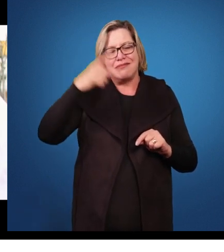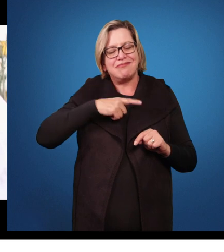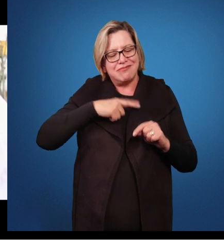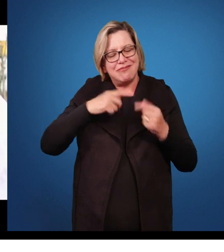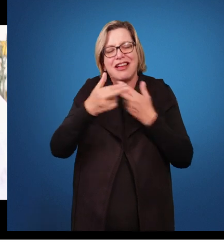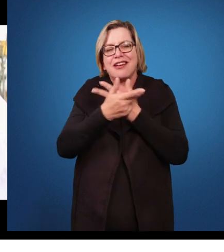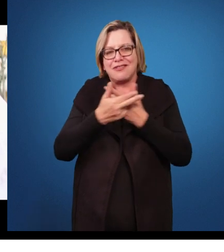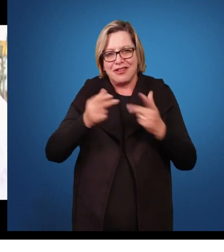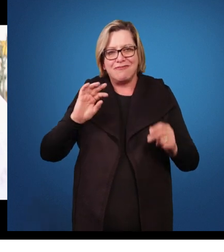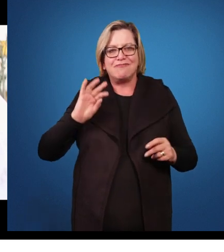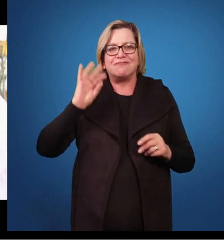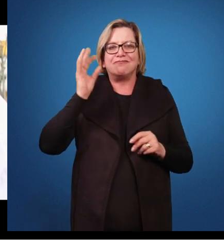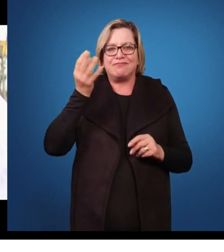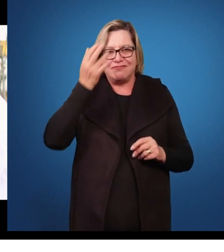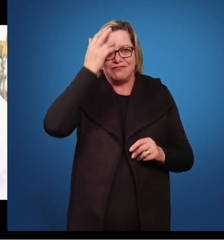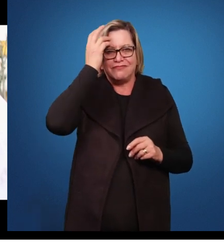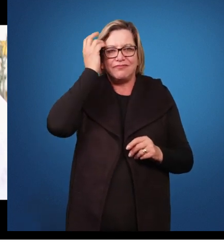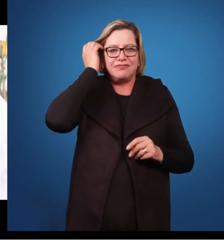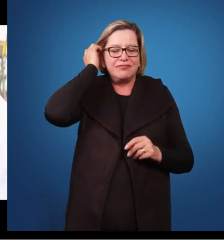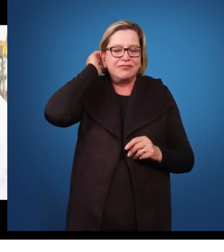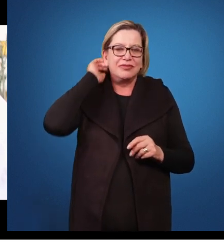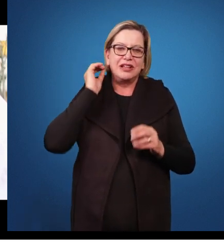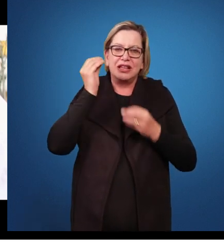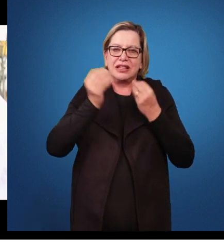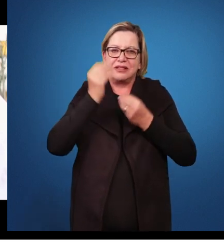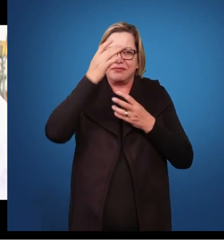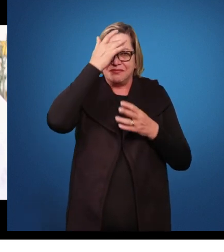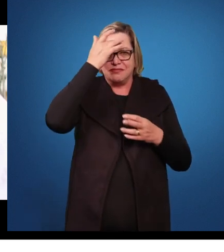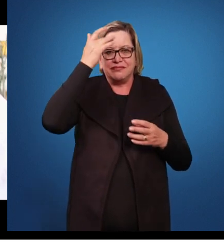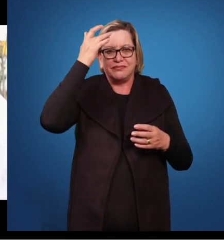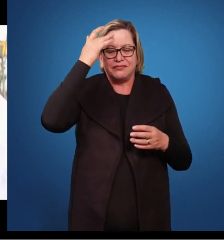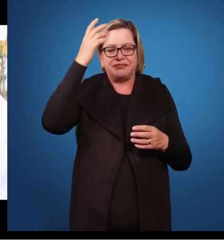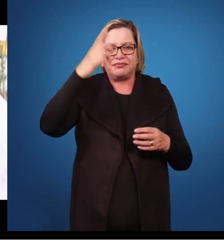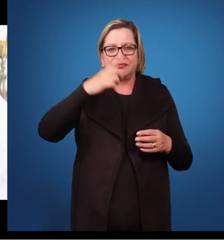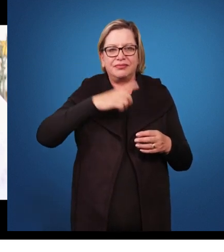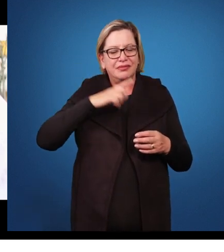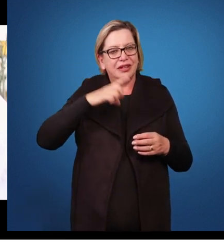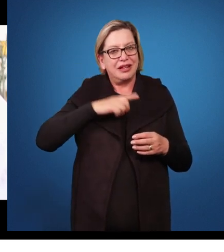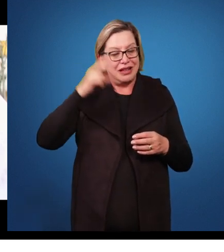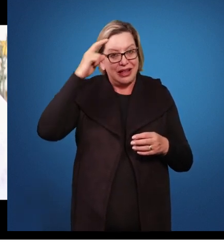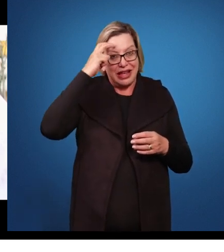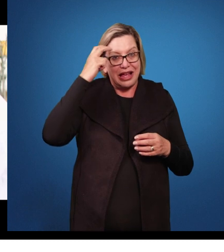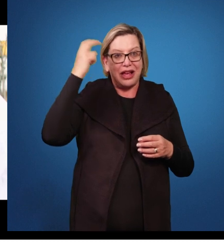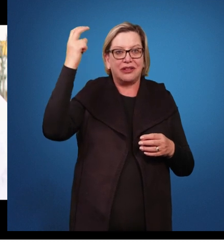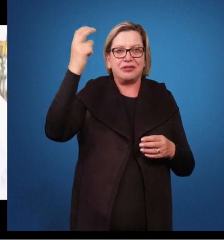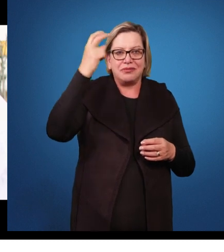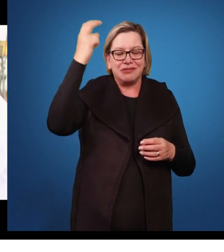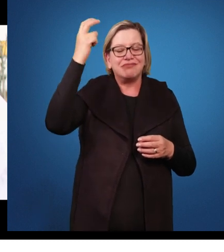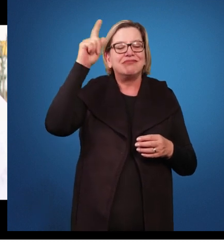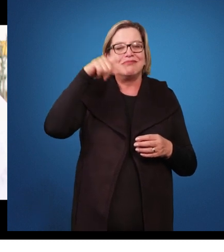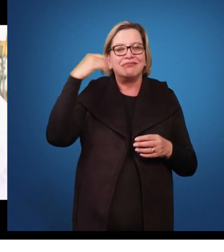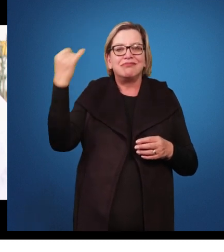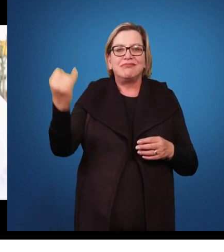E para a pessoa que possui altas habilidades, é muito importante o atendimento